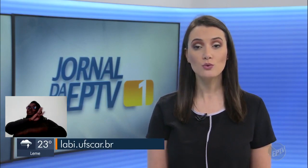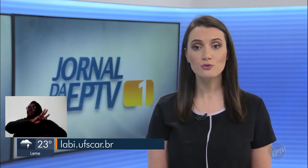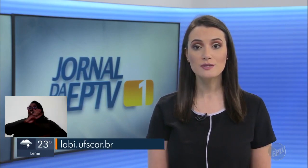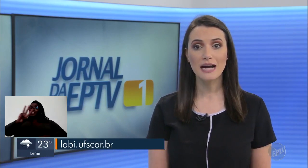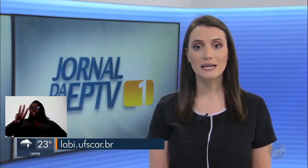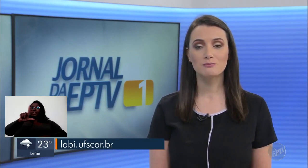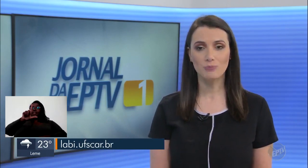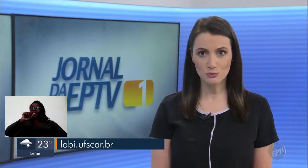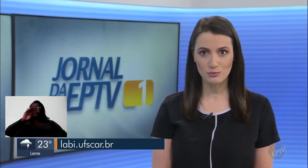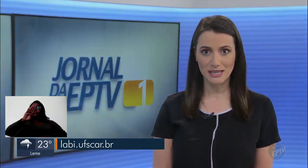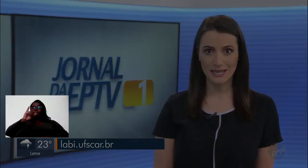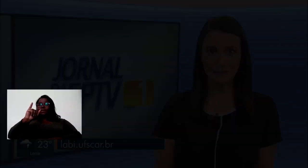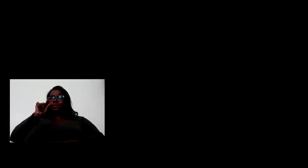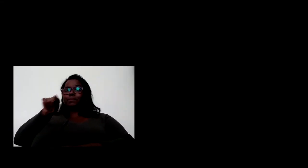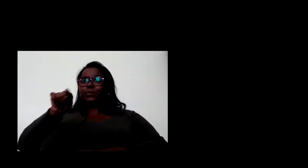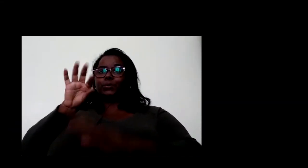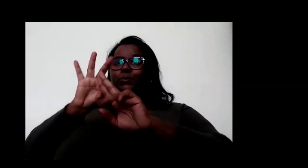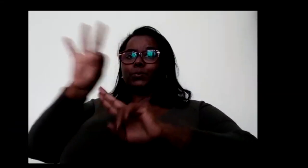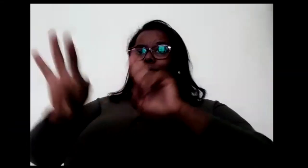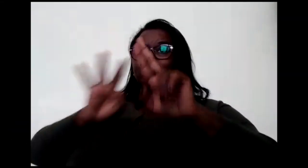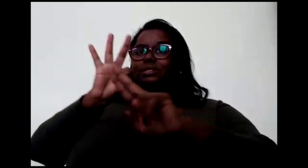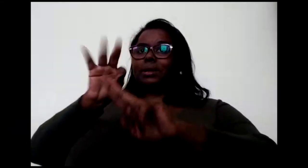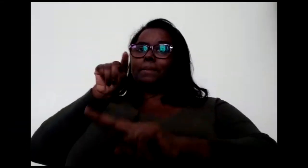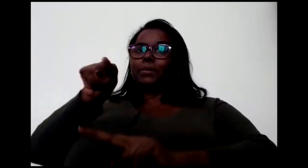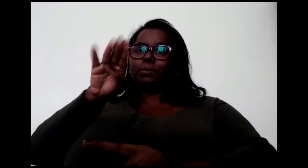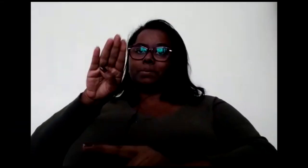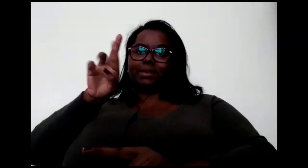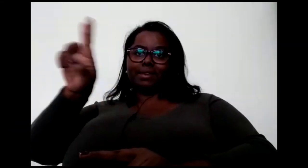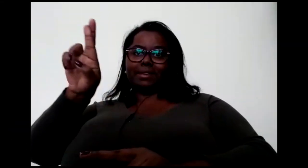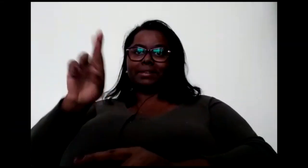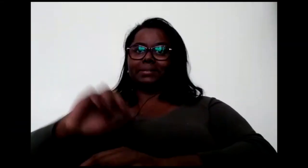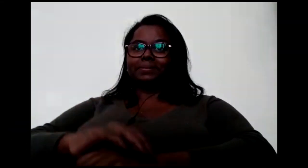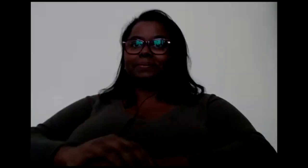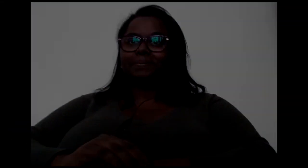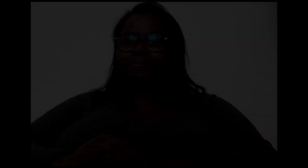.ufscar.br. E para mandar dúvidas ajudar na produção de novos vídeos,